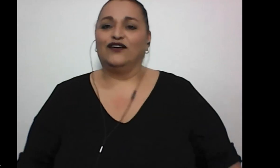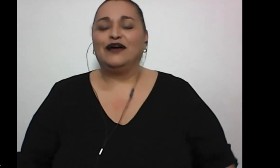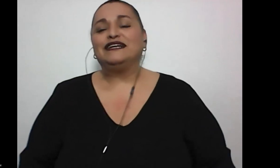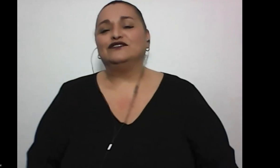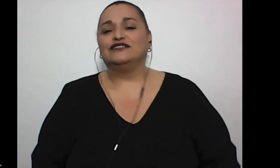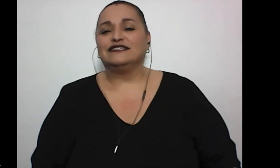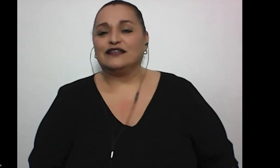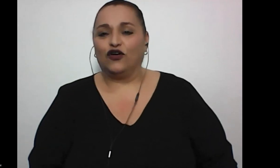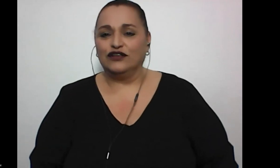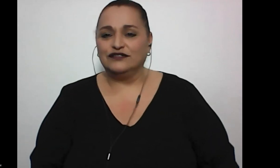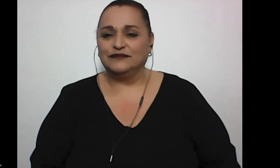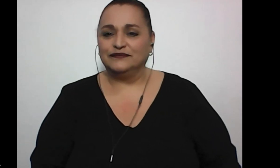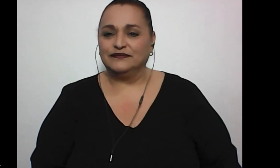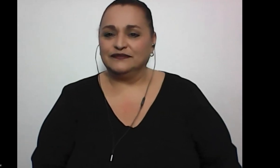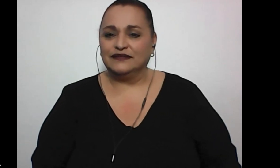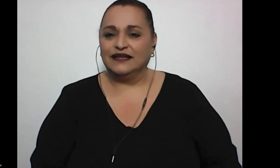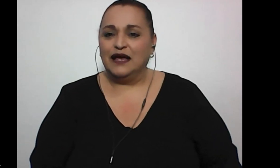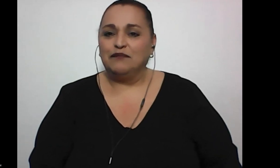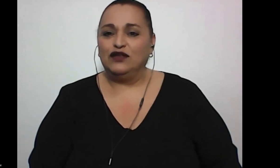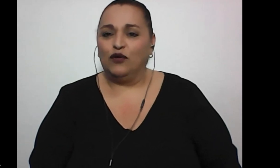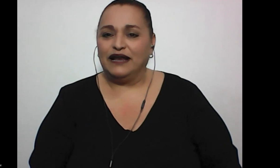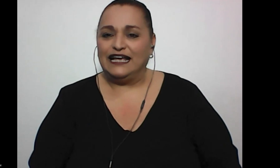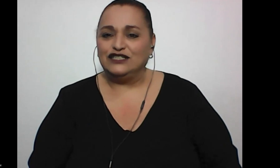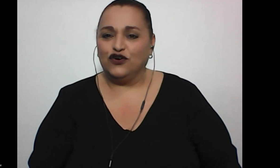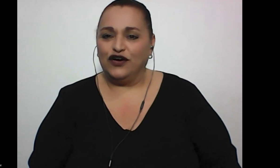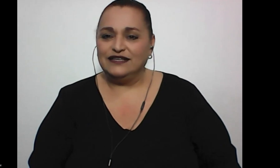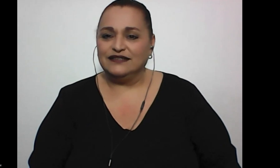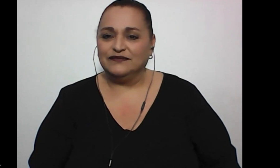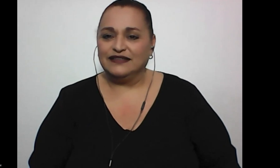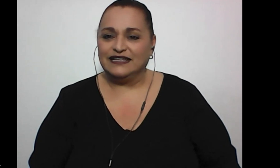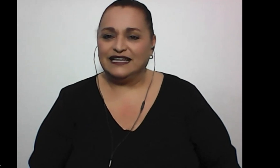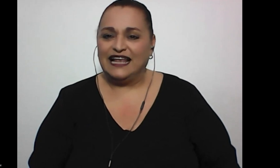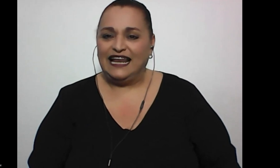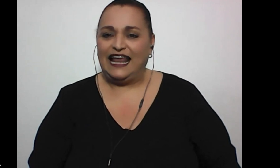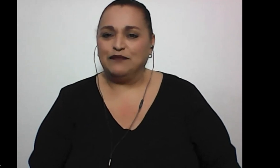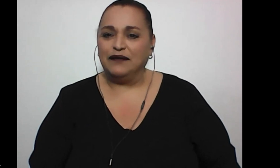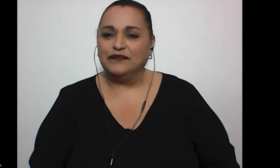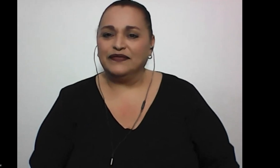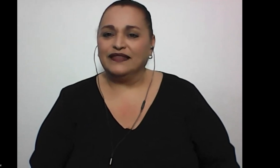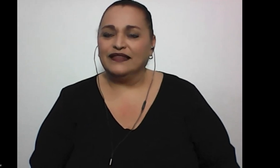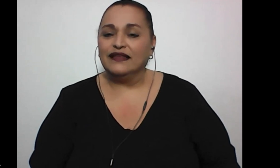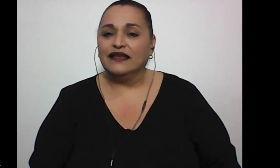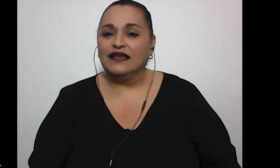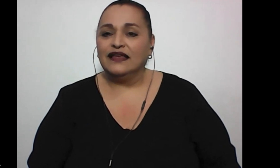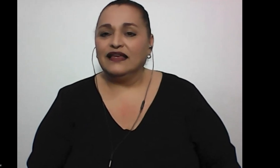Hola, buenas noches a todos. Mi nombre es Joyce Leiva.